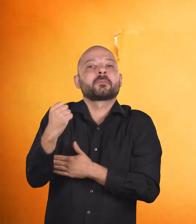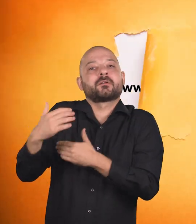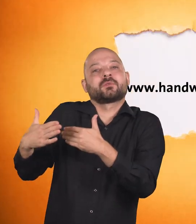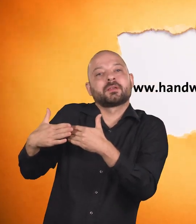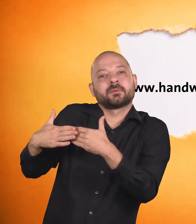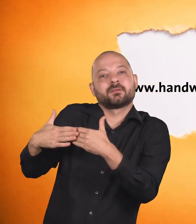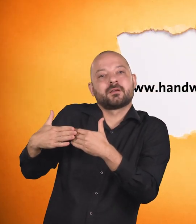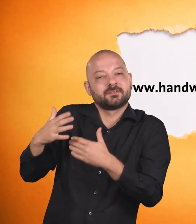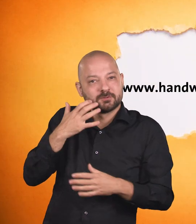Ihre Handwerkskammern